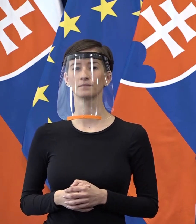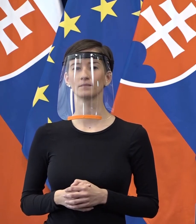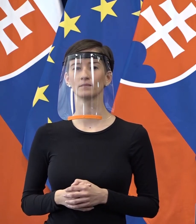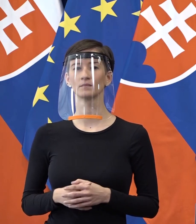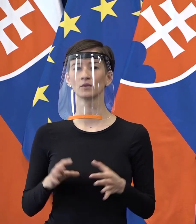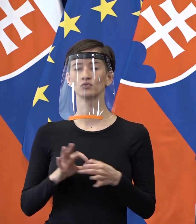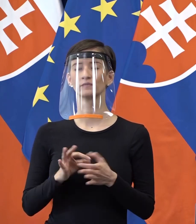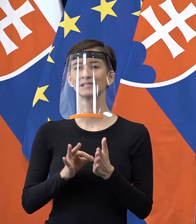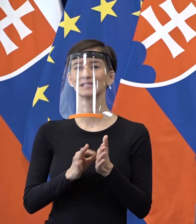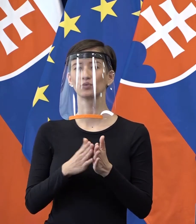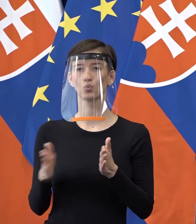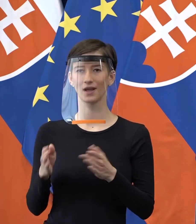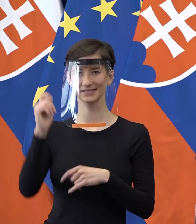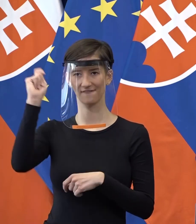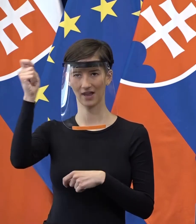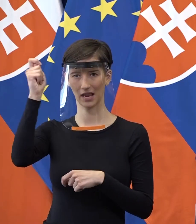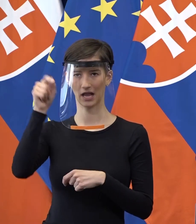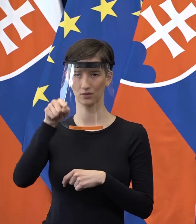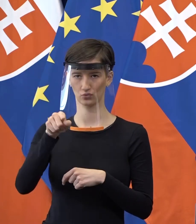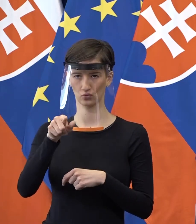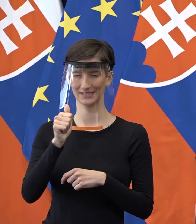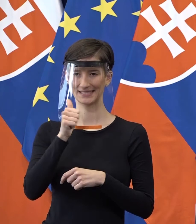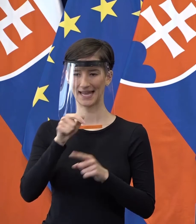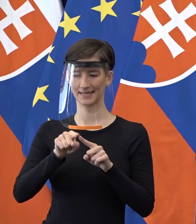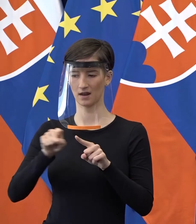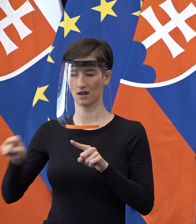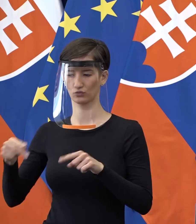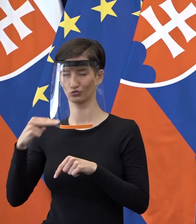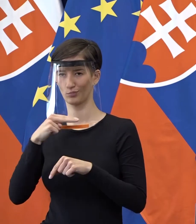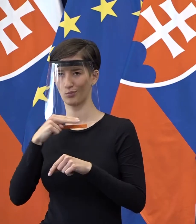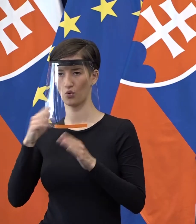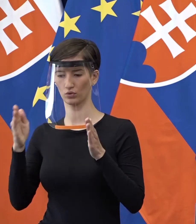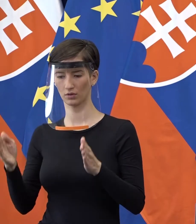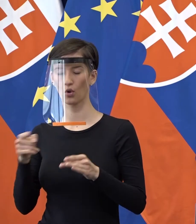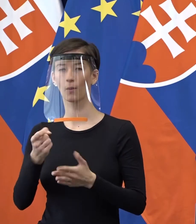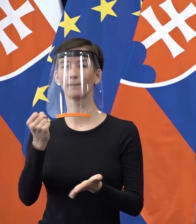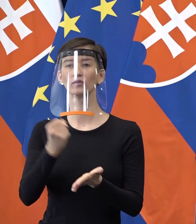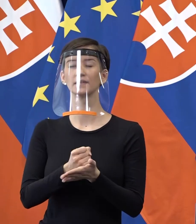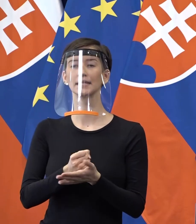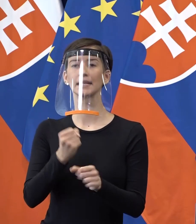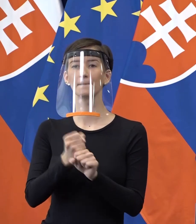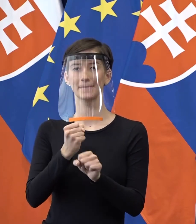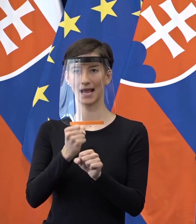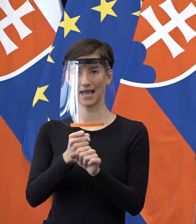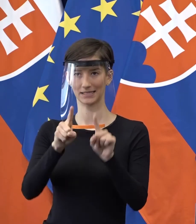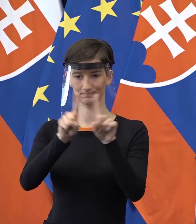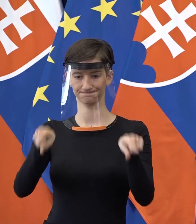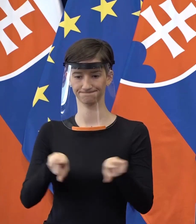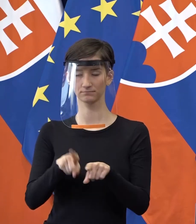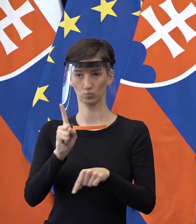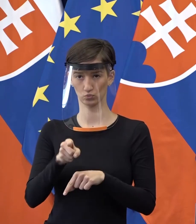zajtra do pondelka, vy ste avizovali, že nebude treba mať nejaké potvrdenie od zamestnávateľa. Polícia dnes oznamila, že bude treba mať